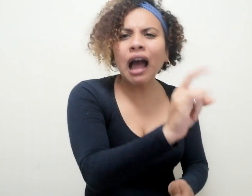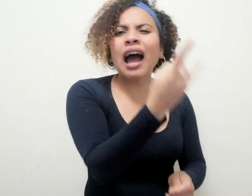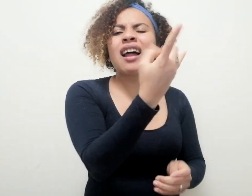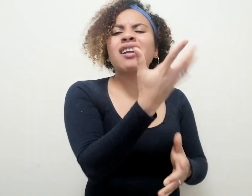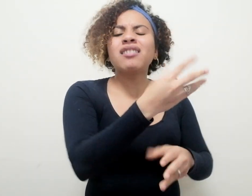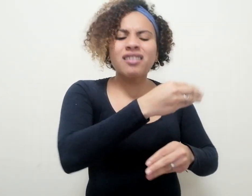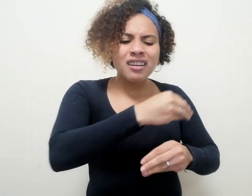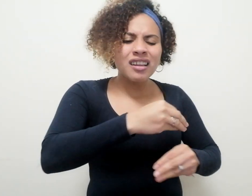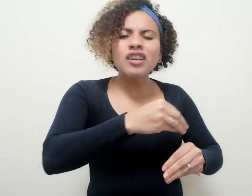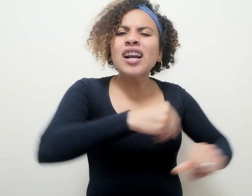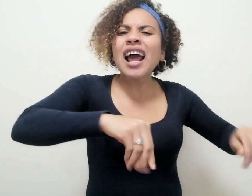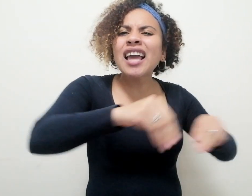obreras.